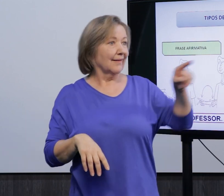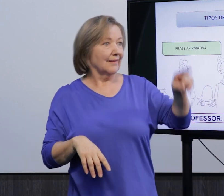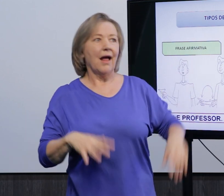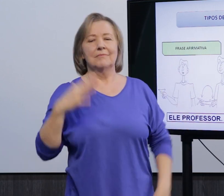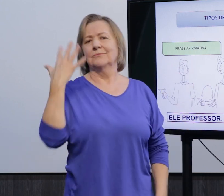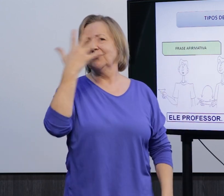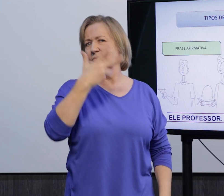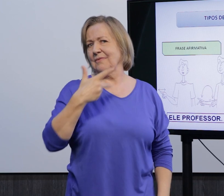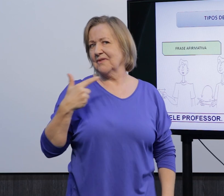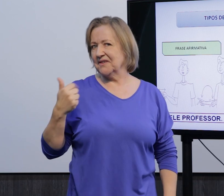ah, ele é lindo,